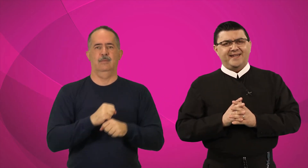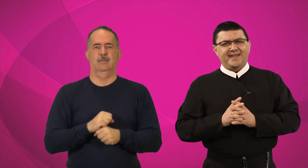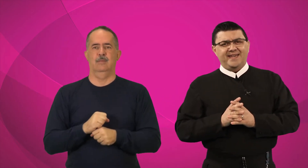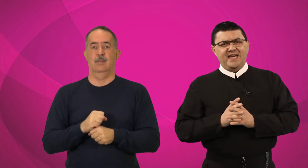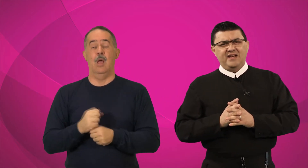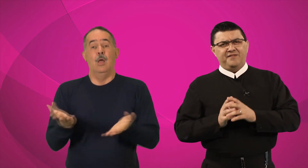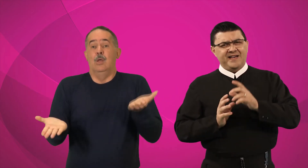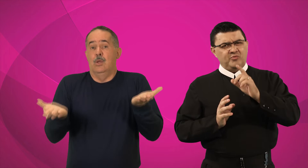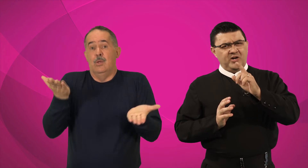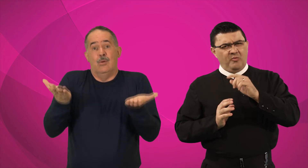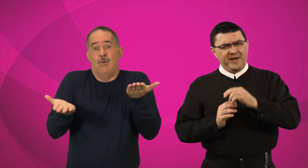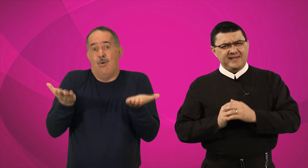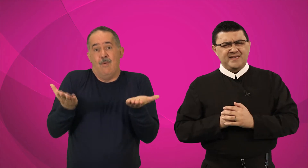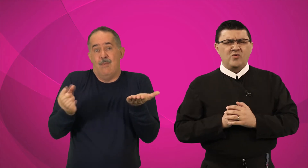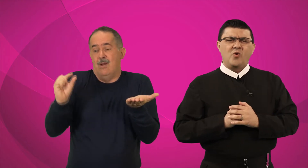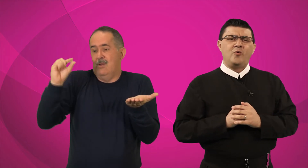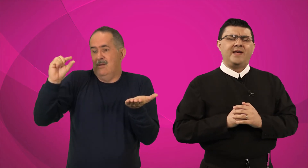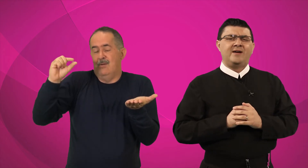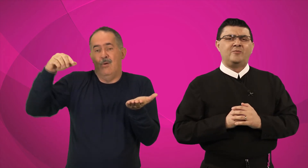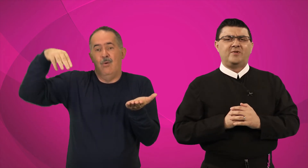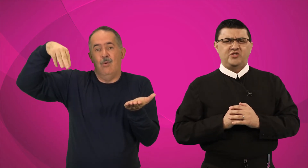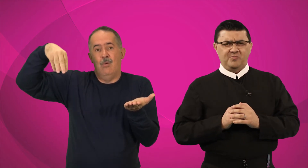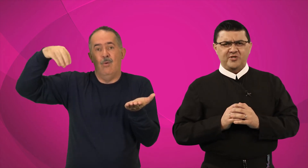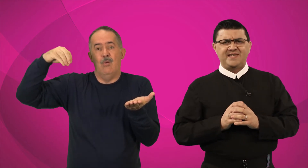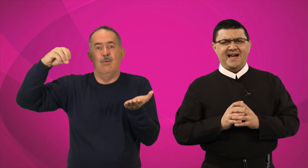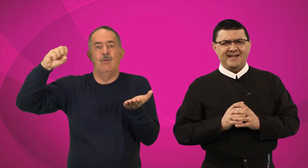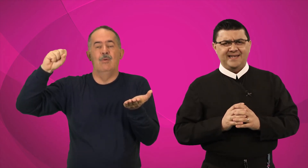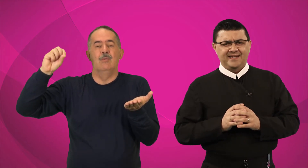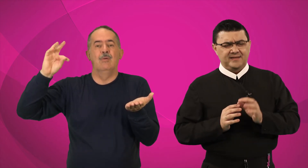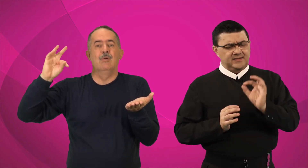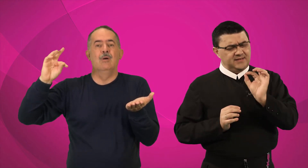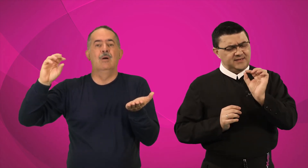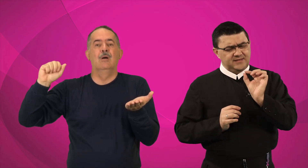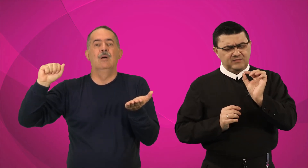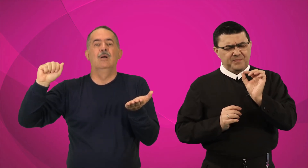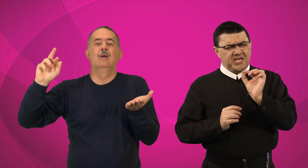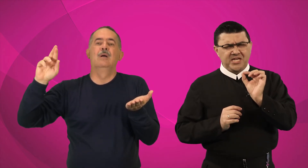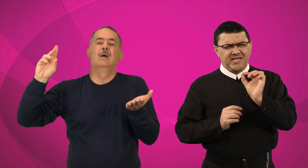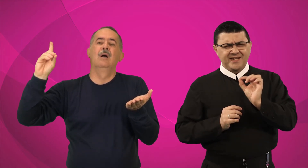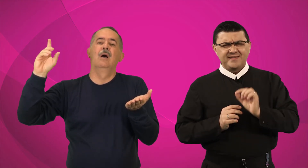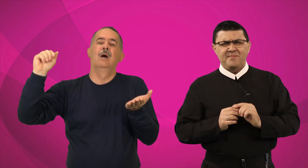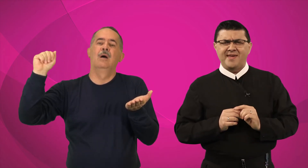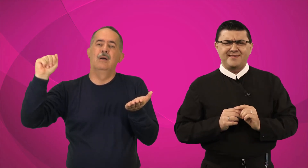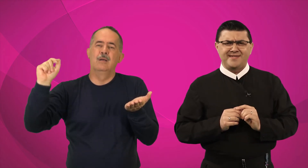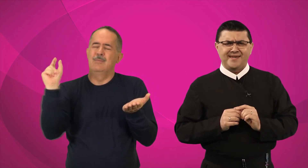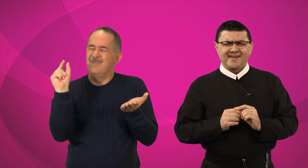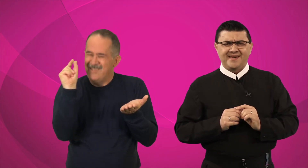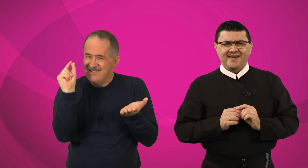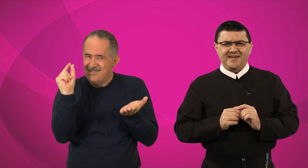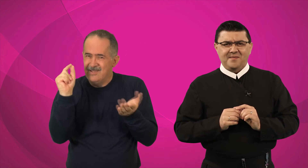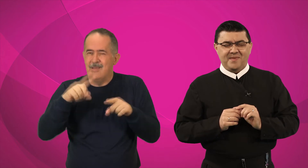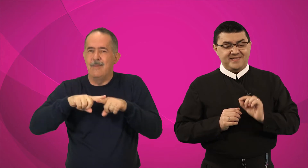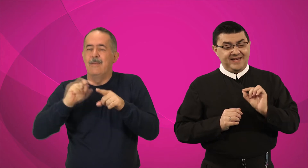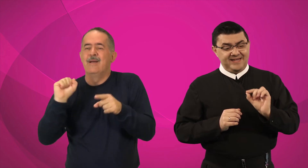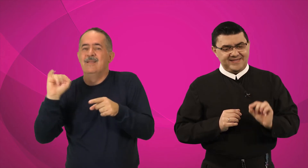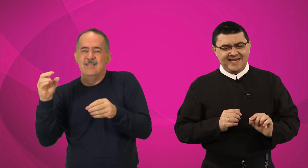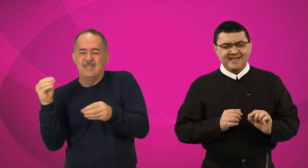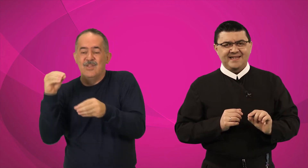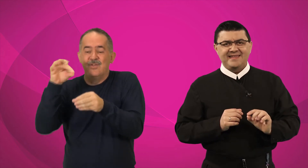Ele faz uma comparação com o grão de mostarda, uma pequenina semente, mas que lançada na